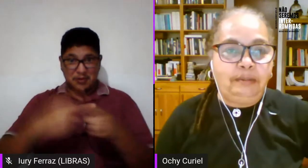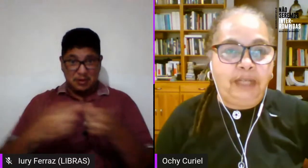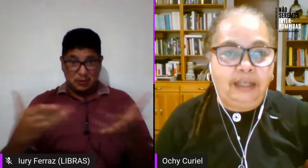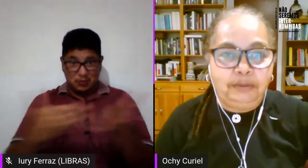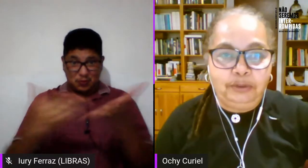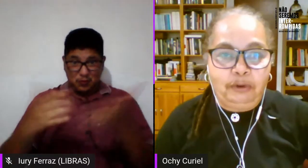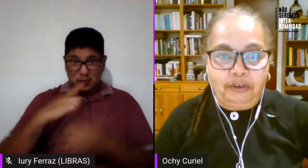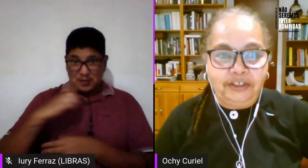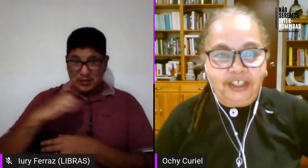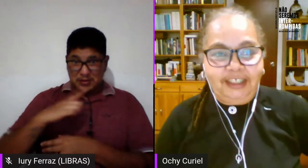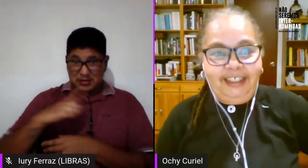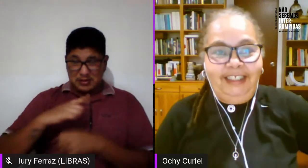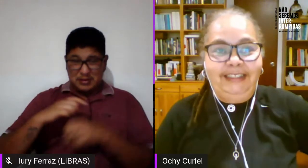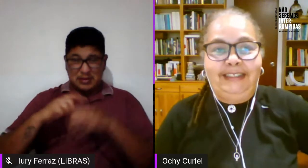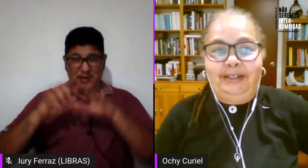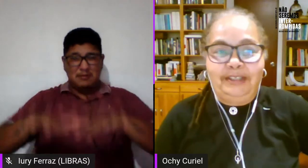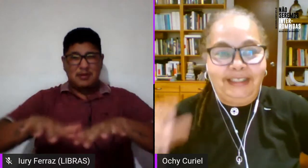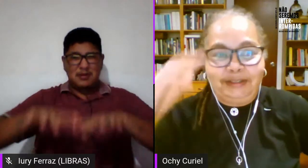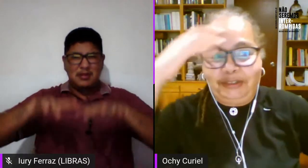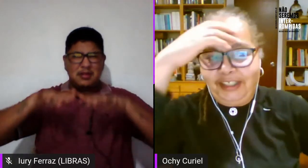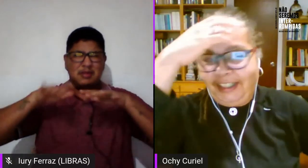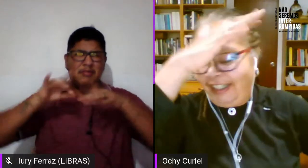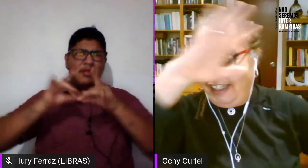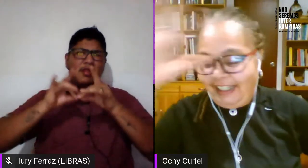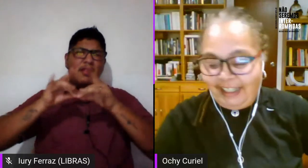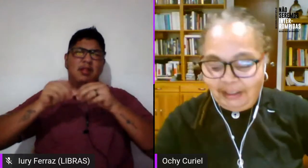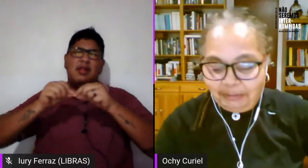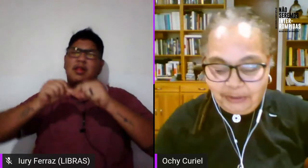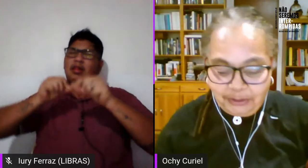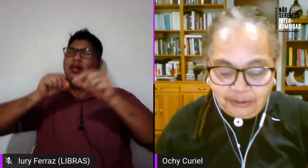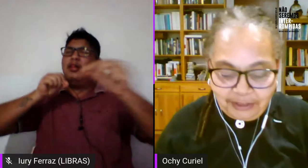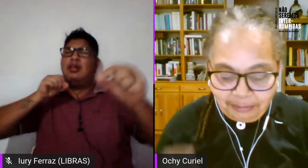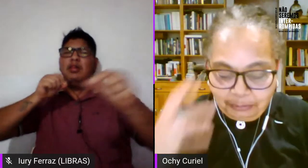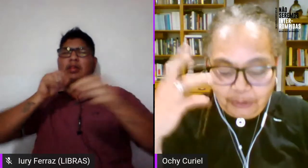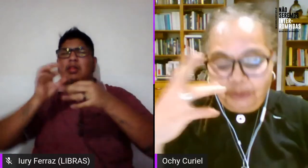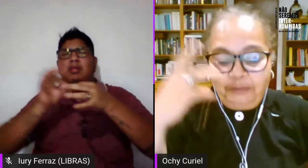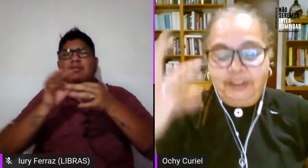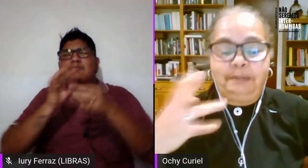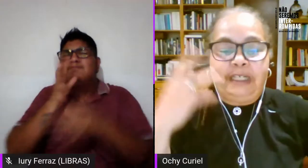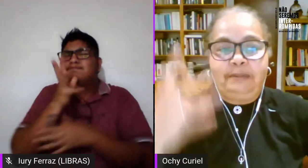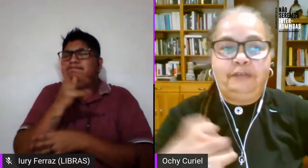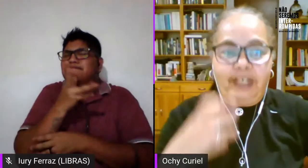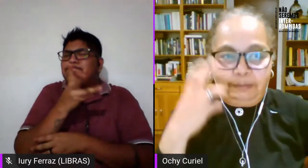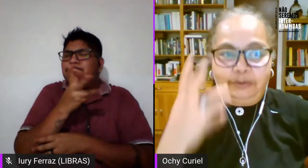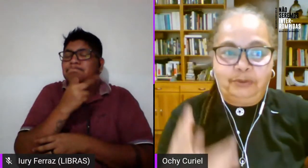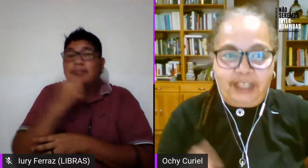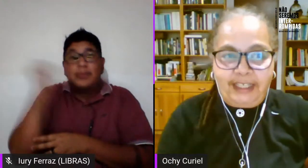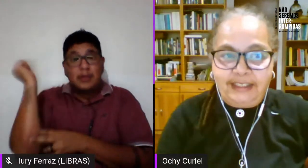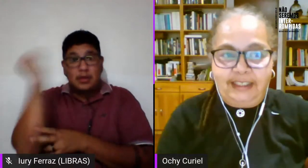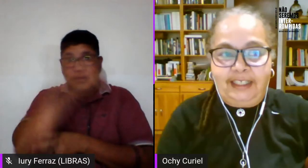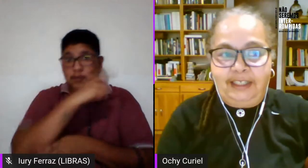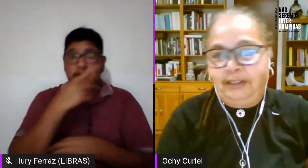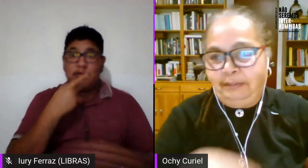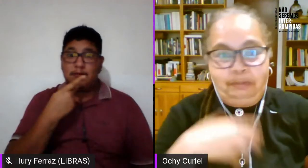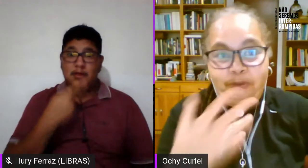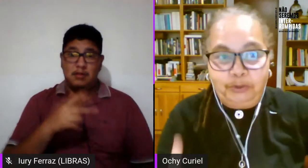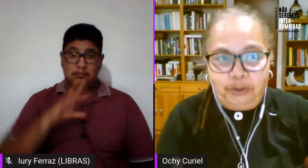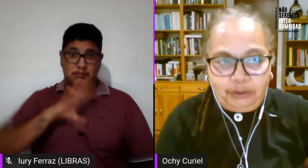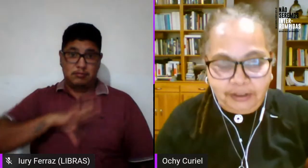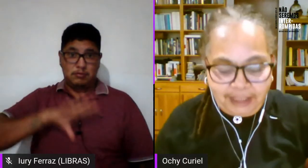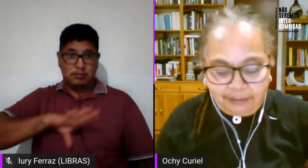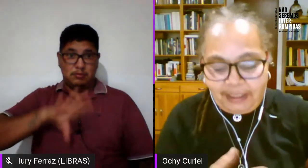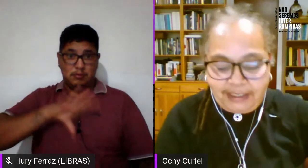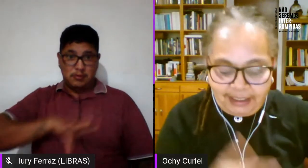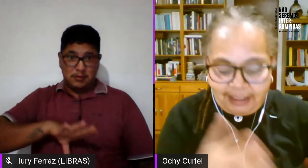uma assembleia muito longe então estou muito é muito difícil para mim falar português e